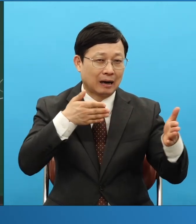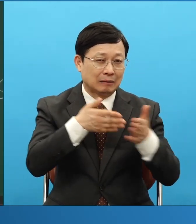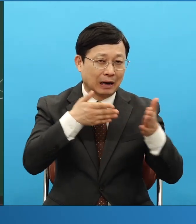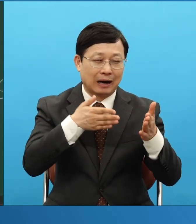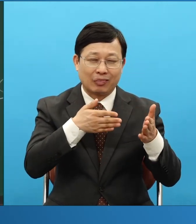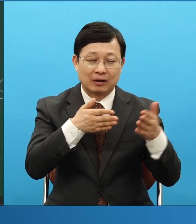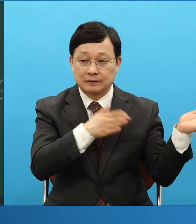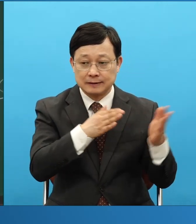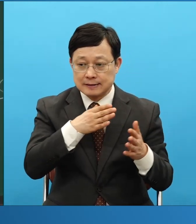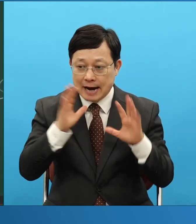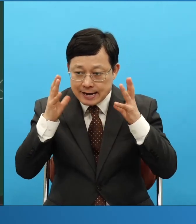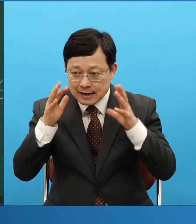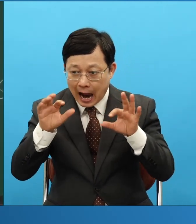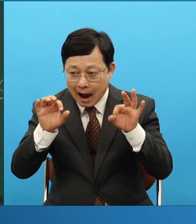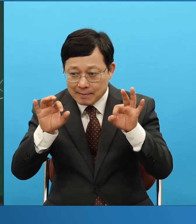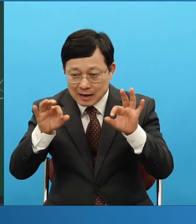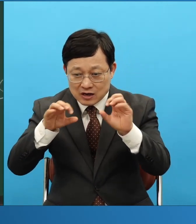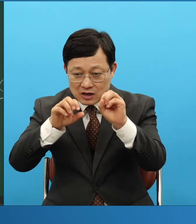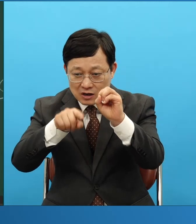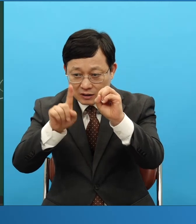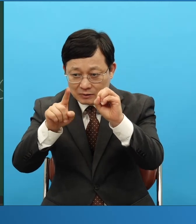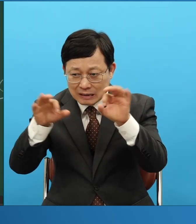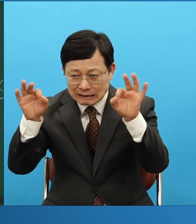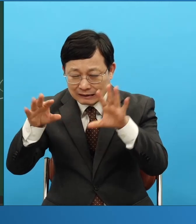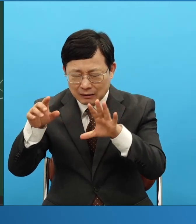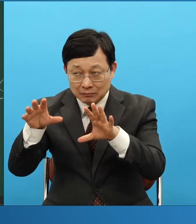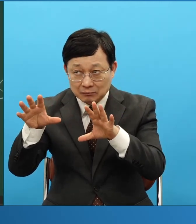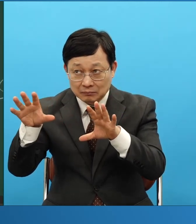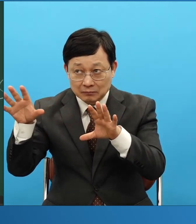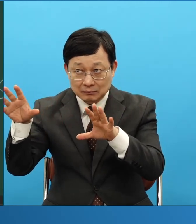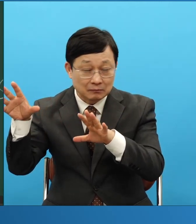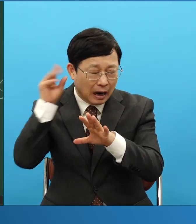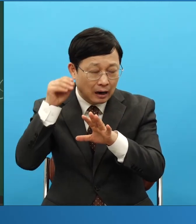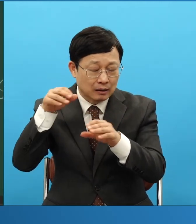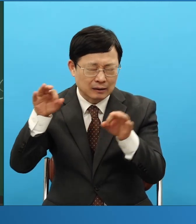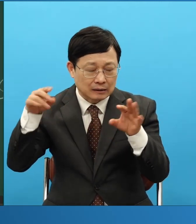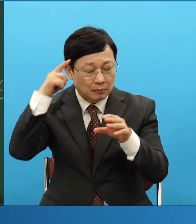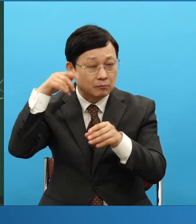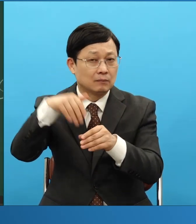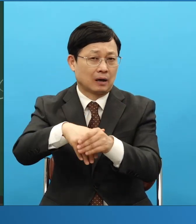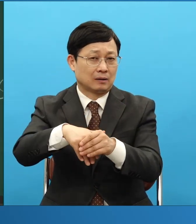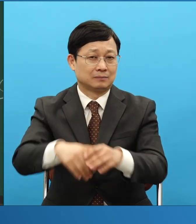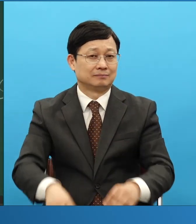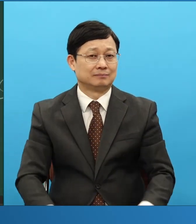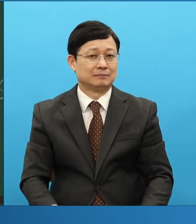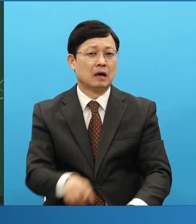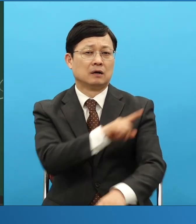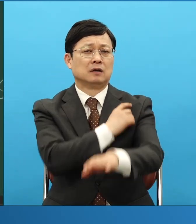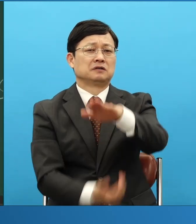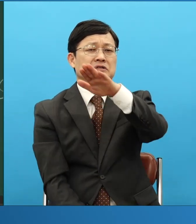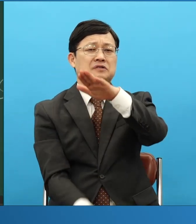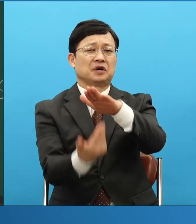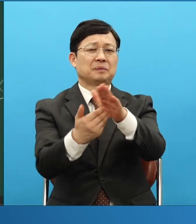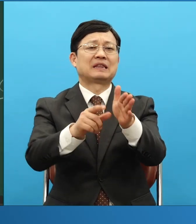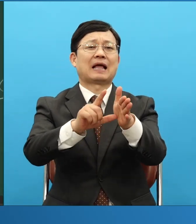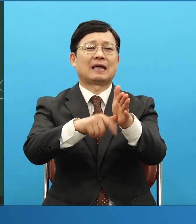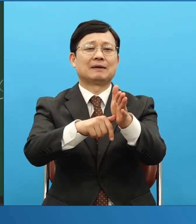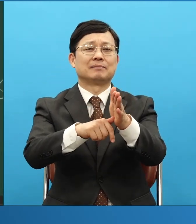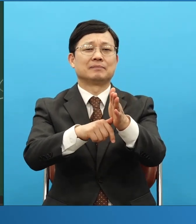그래서 서밋 타임을 가지라 어차피 서밋 될 거니까 그럴 준비도